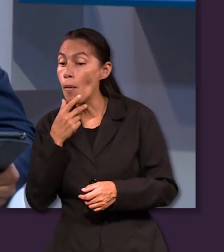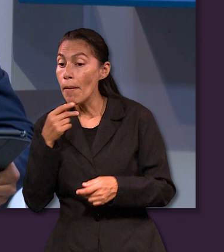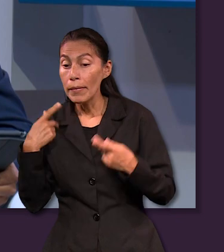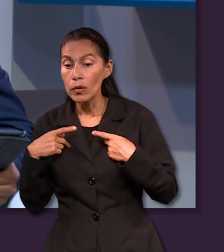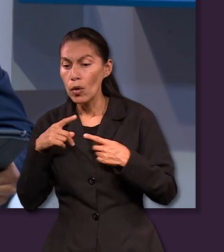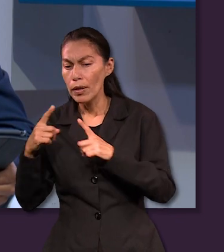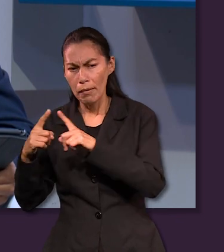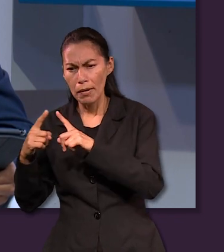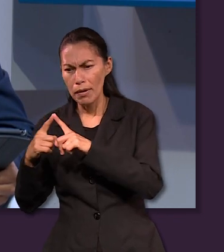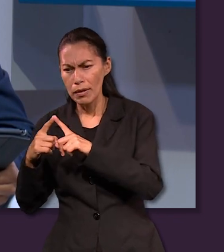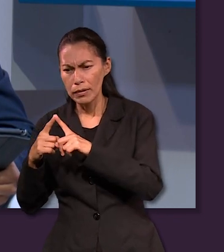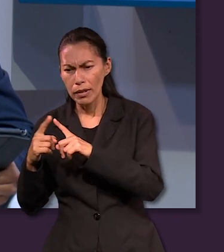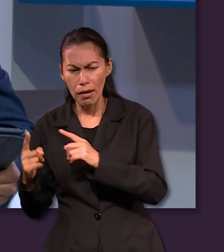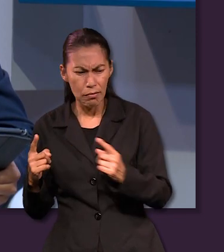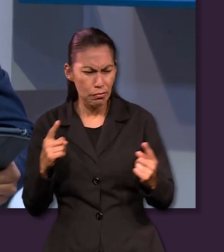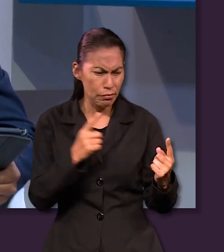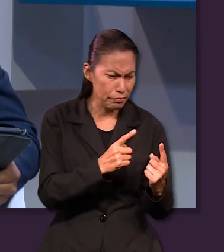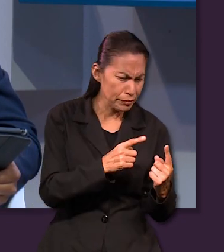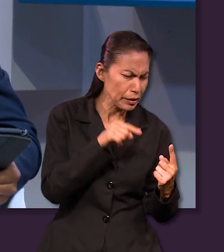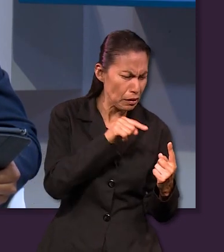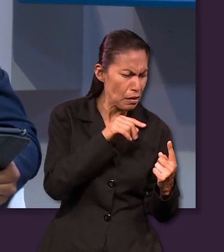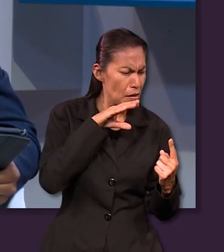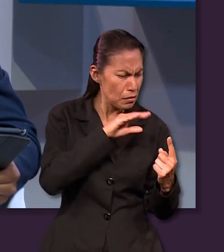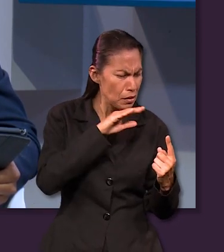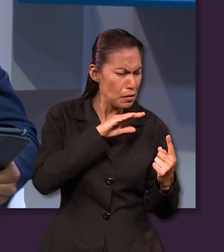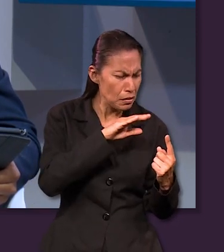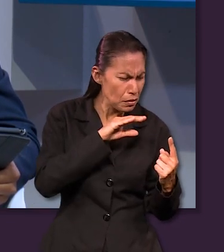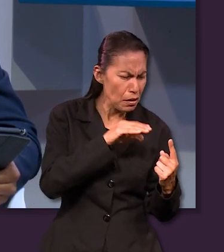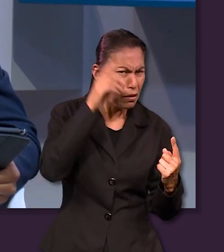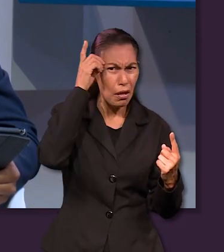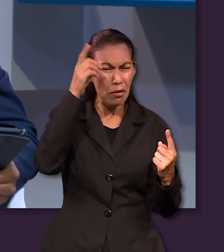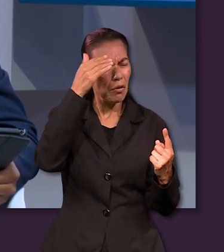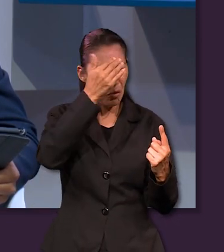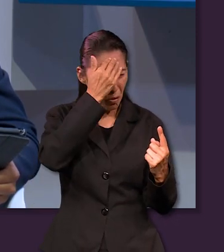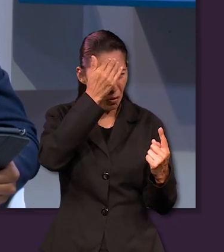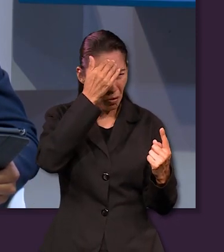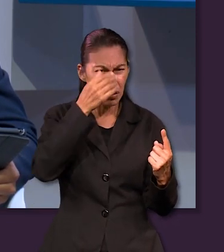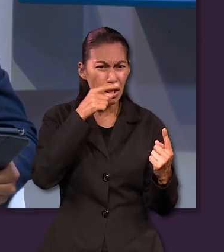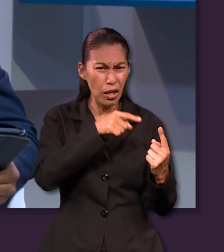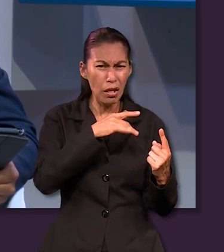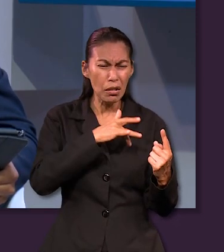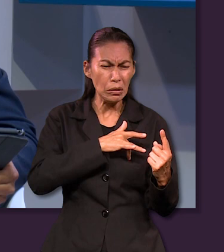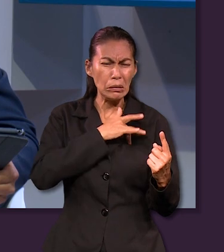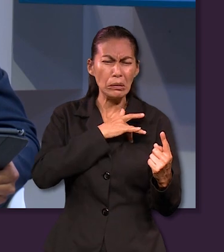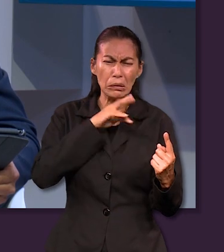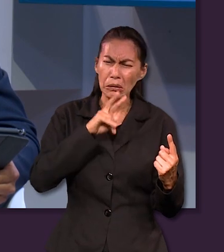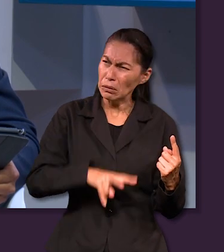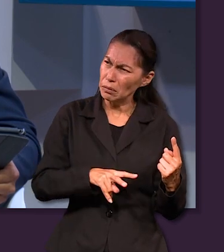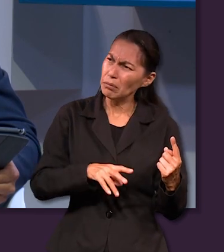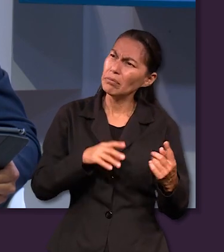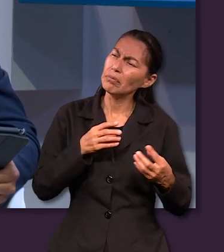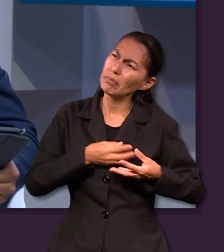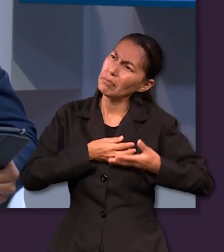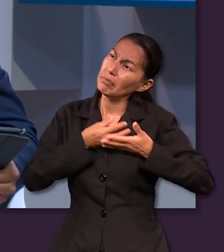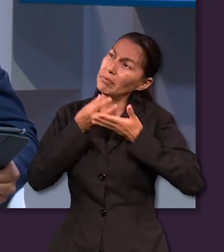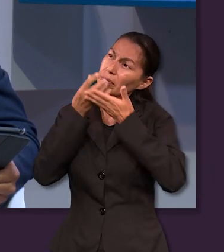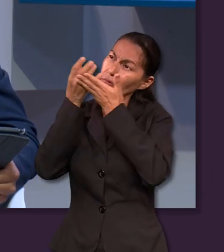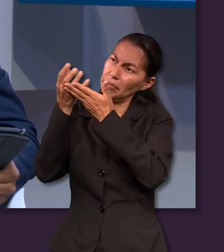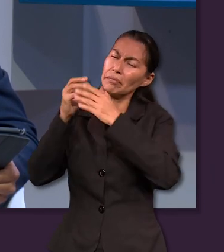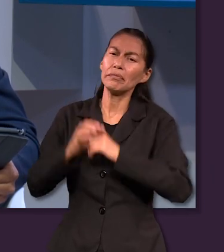local pues conoce a Dios y entrega su corazón aunque todavía